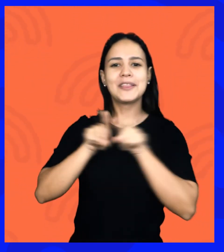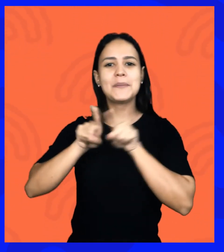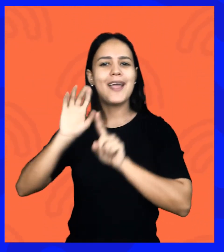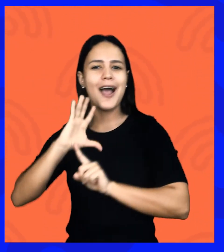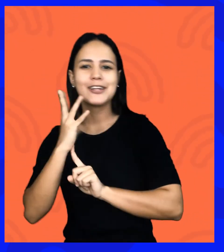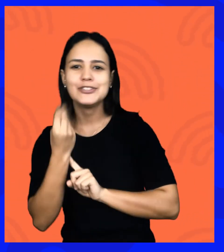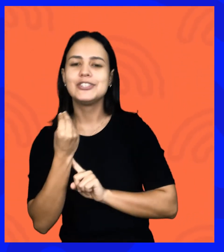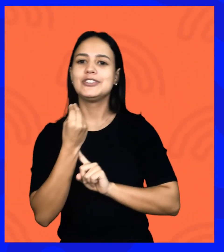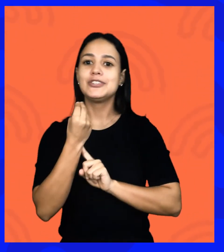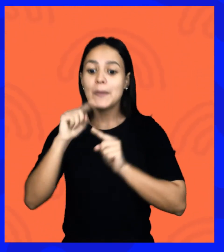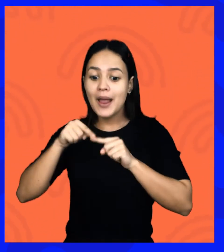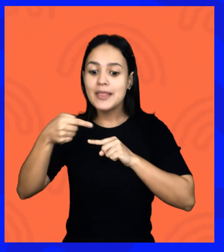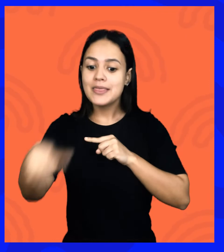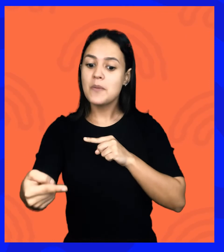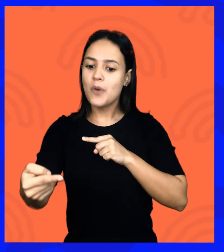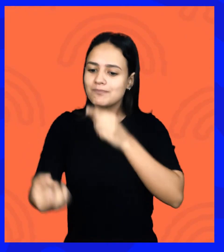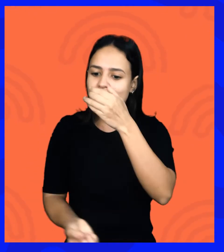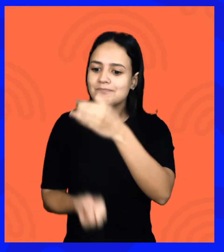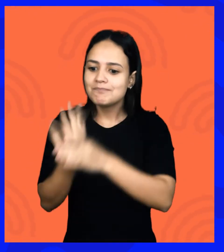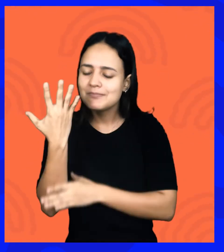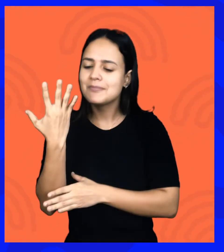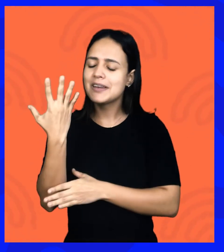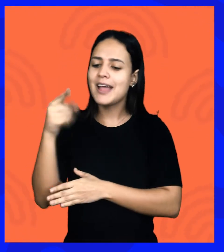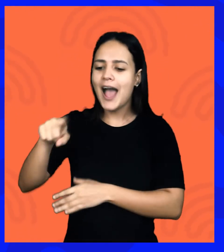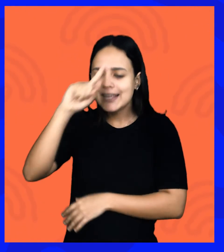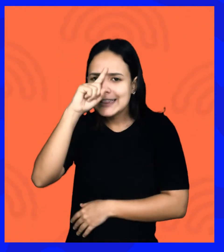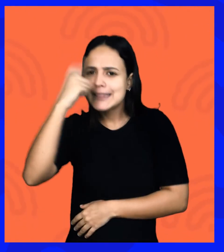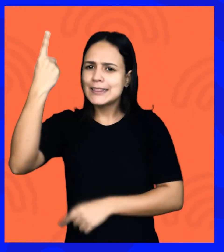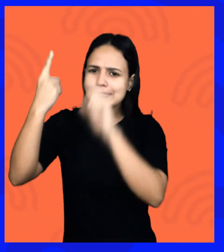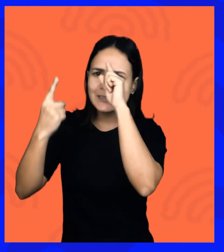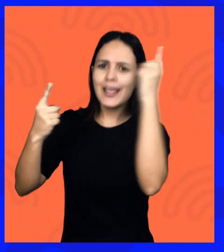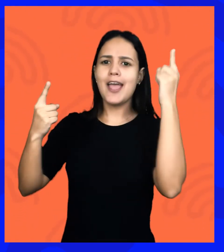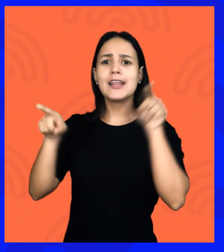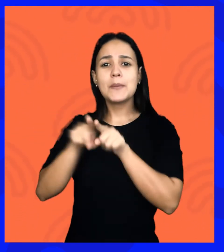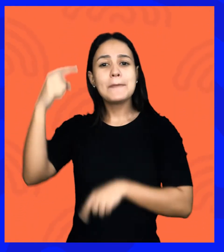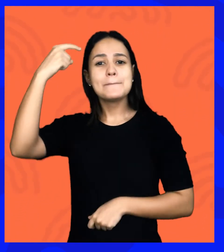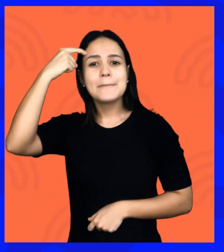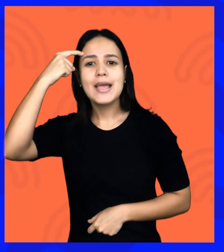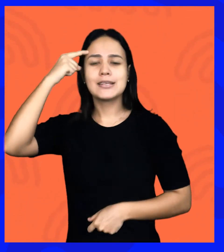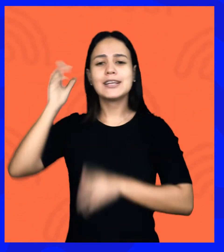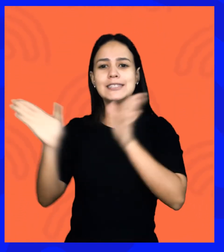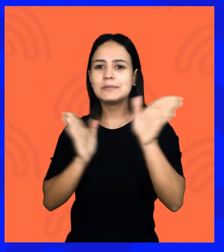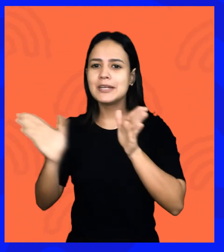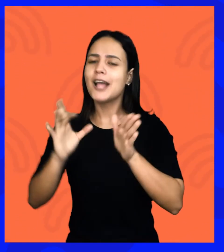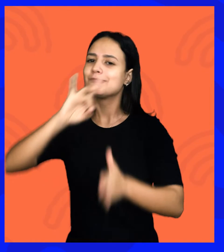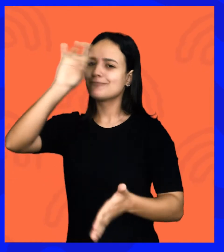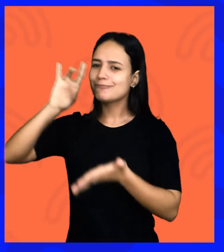profissionais, os artistas, para construir uma forma de fazer que seja muito criativa e que pense na acessibilidade de forma